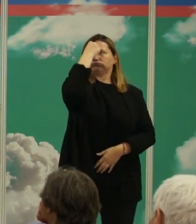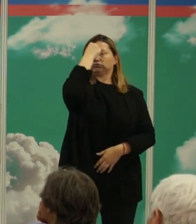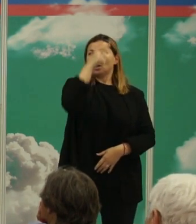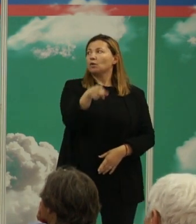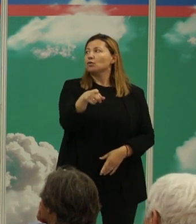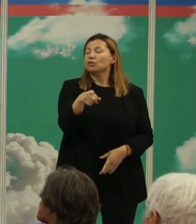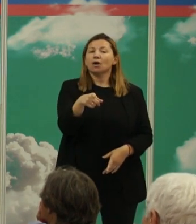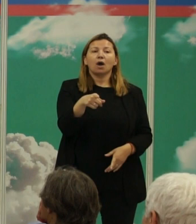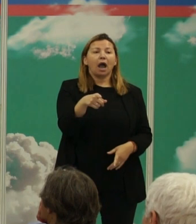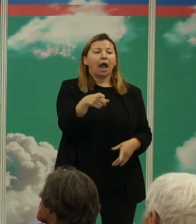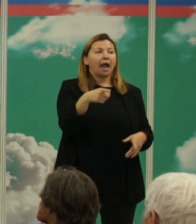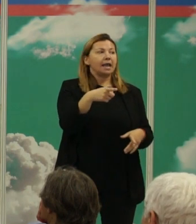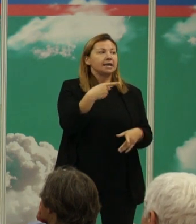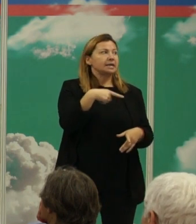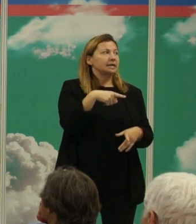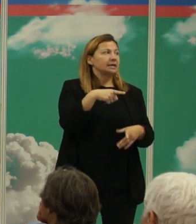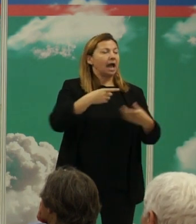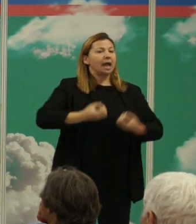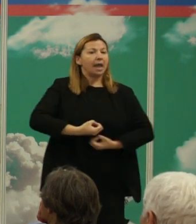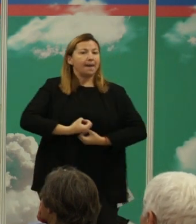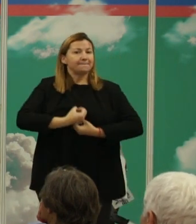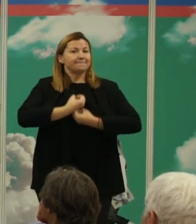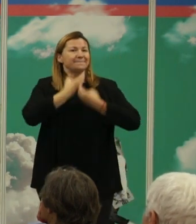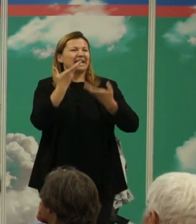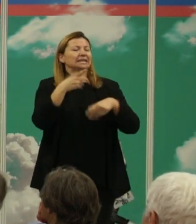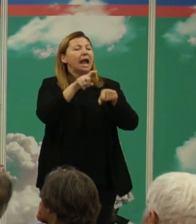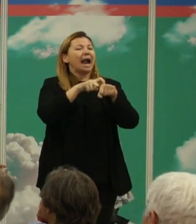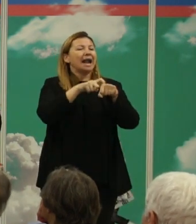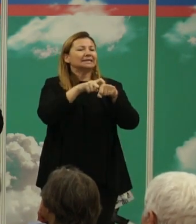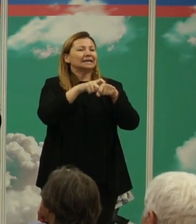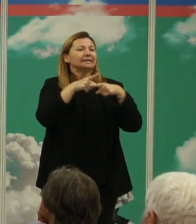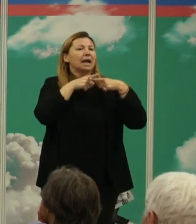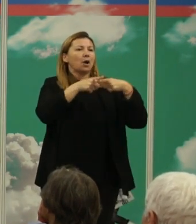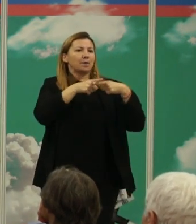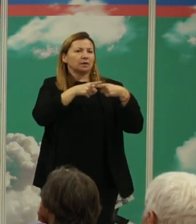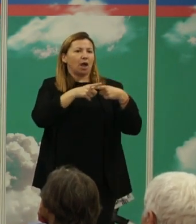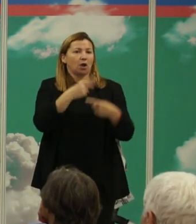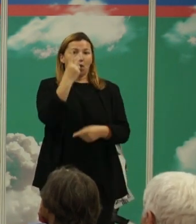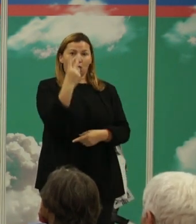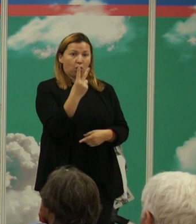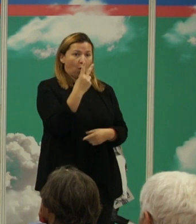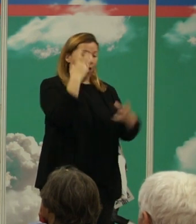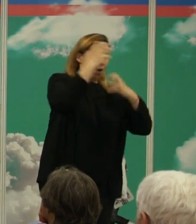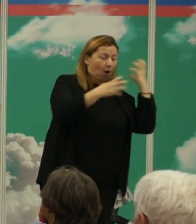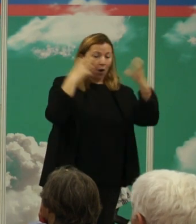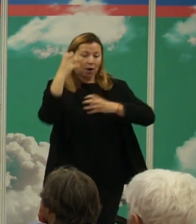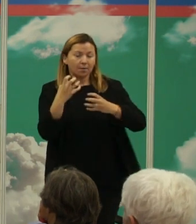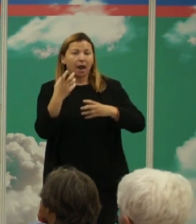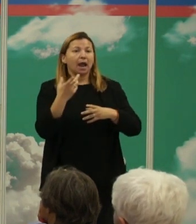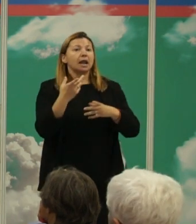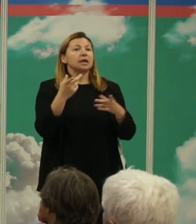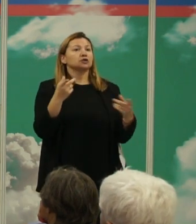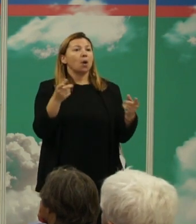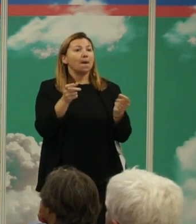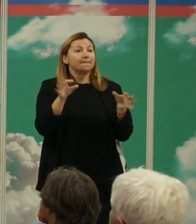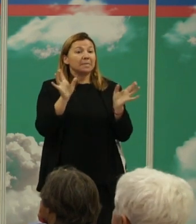tendencia de especies cercanas a expresar rasgos similares es decir que dos especies tienen una tendencia a ser más parecida por el mero hecho